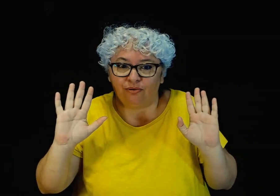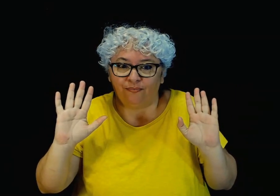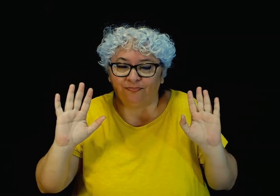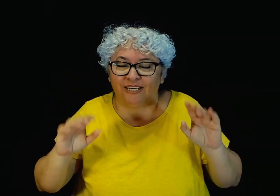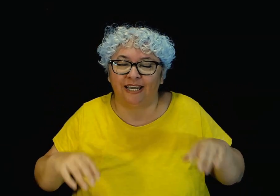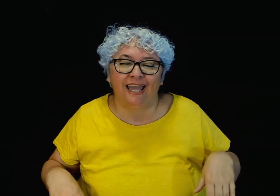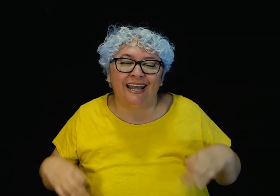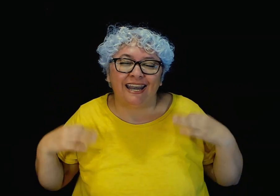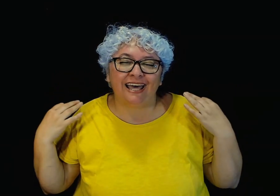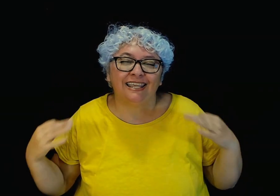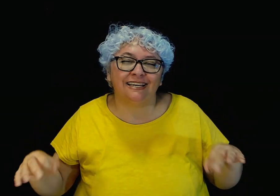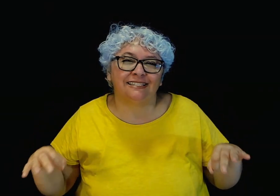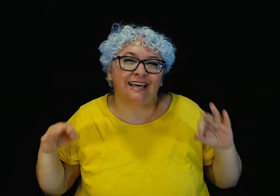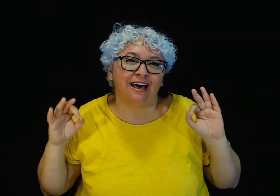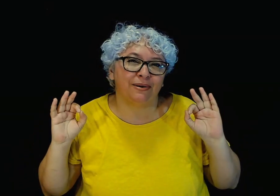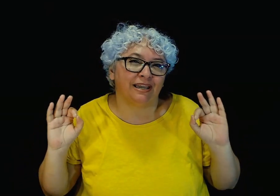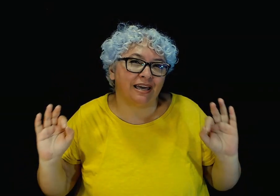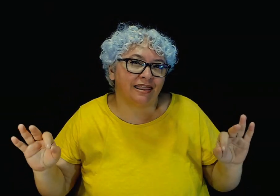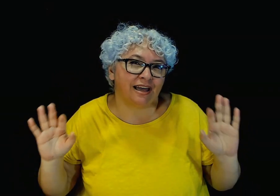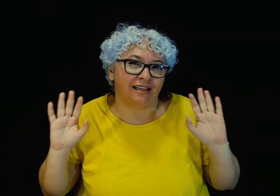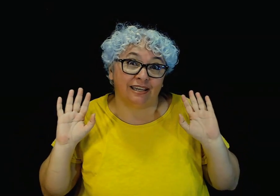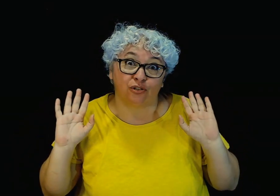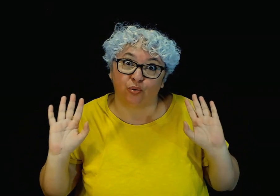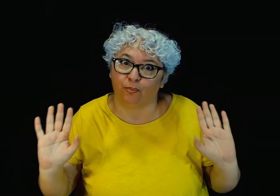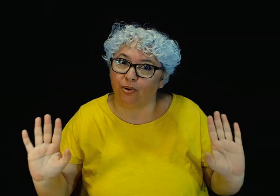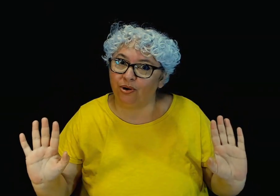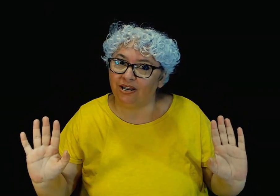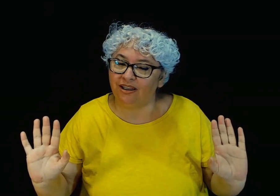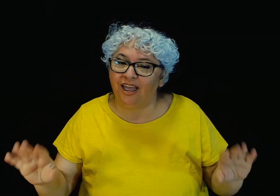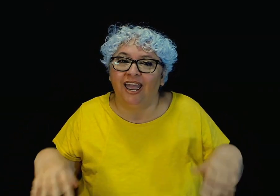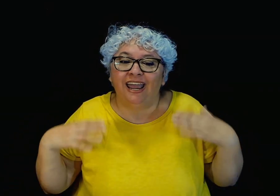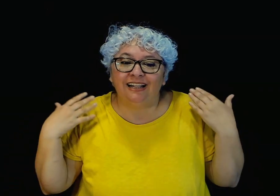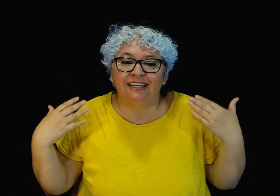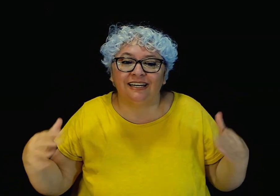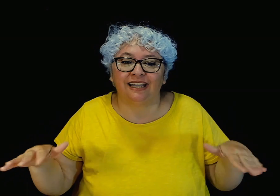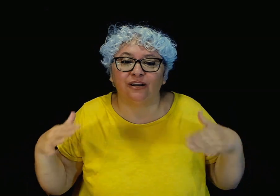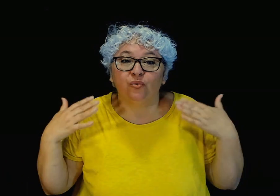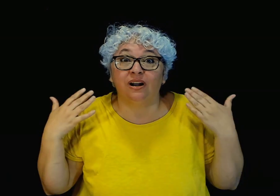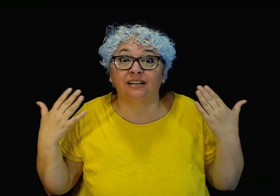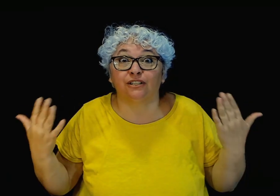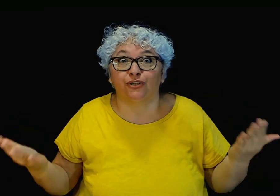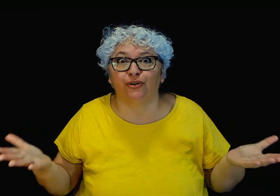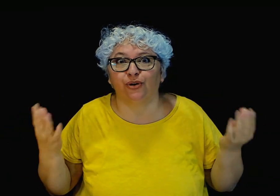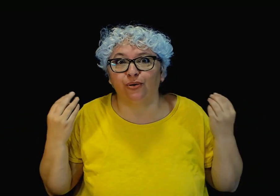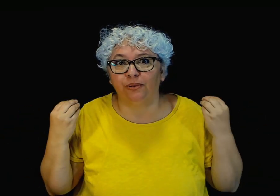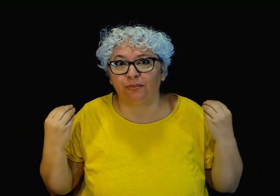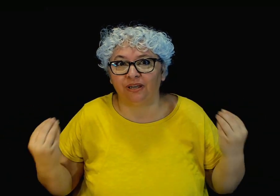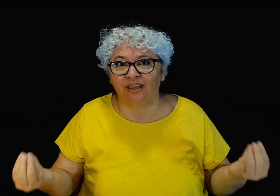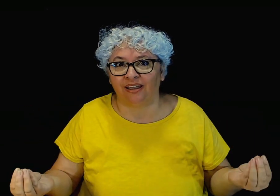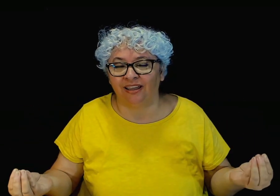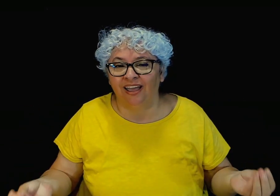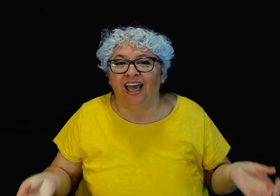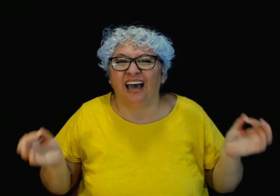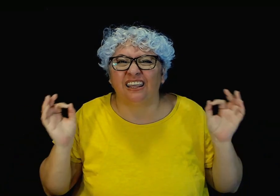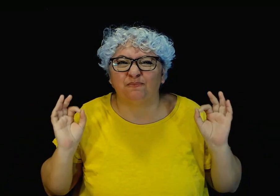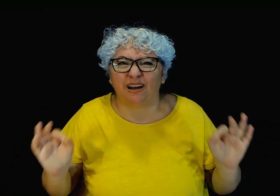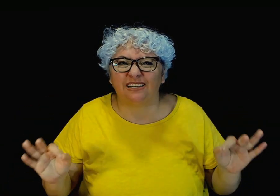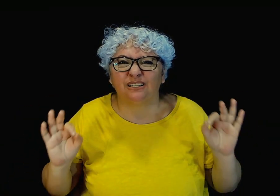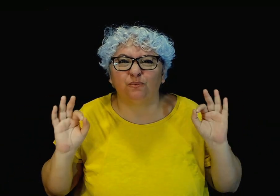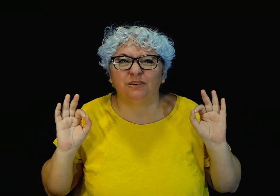nadie sabe qué hazaña supone el tener un cachorro bebé además de un